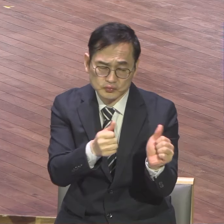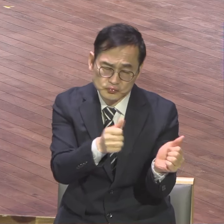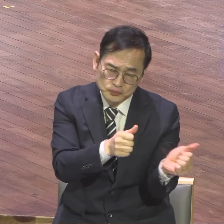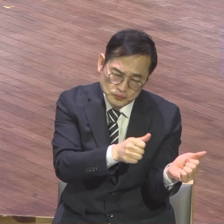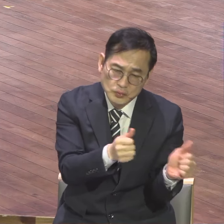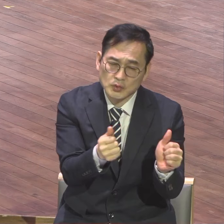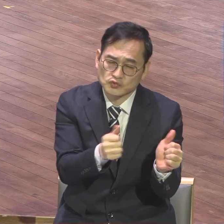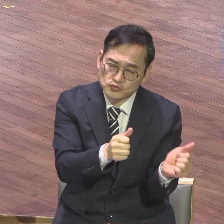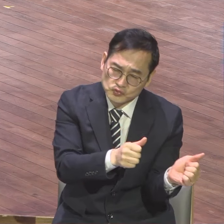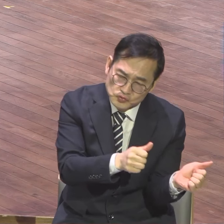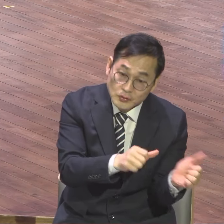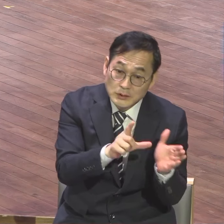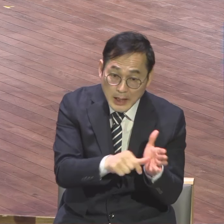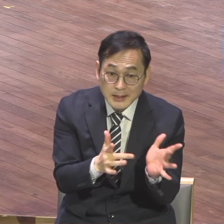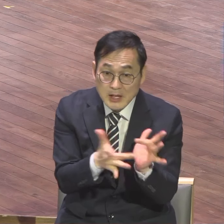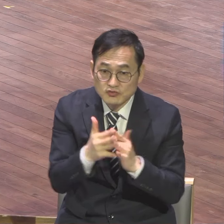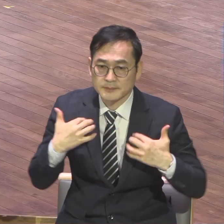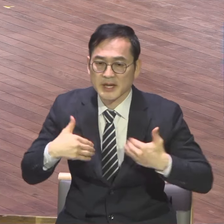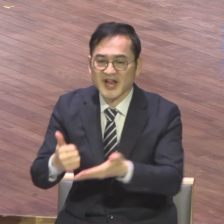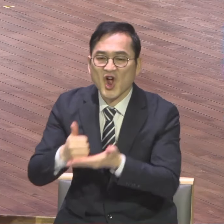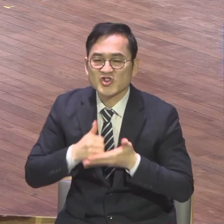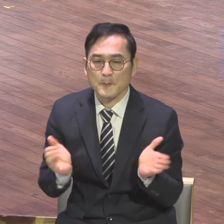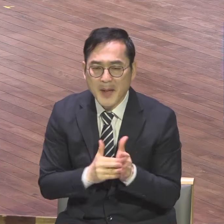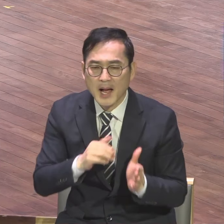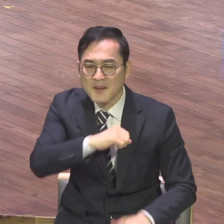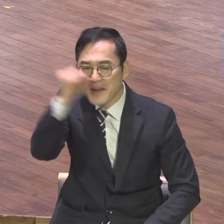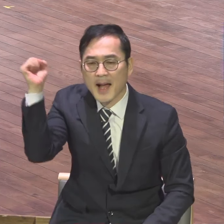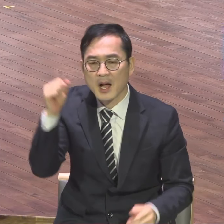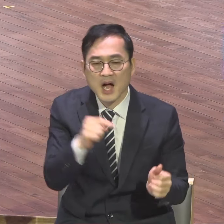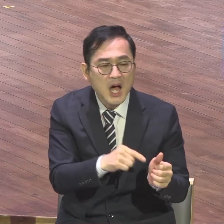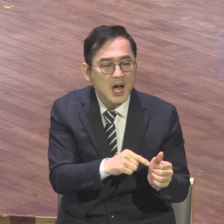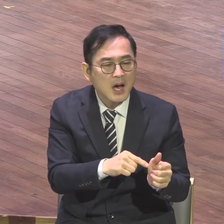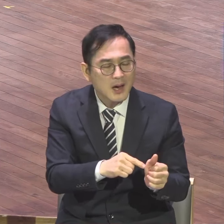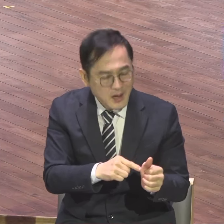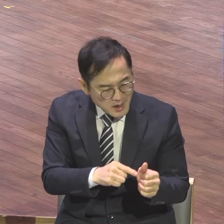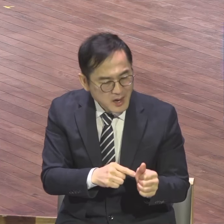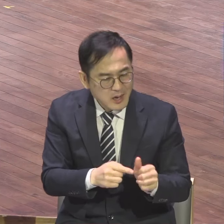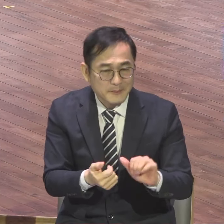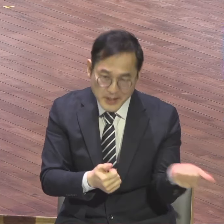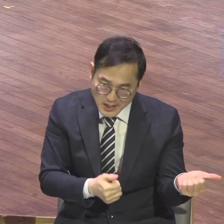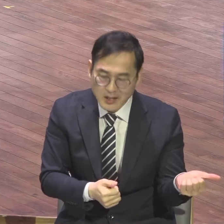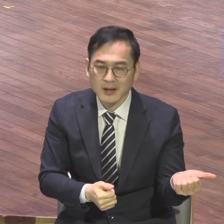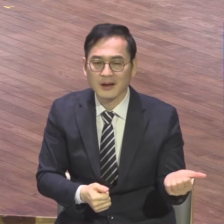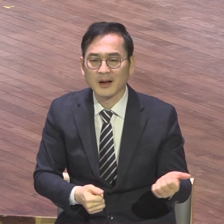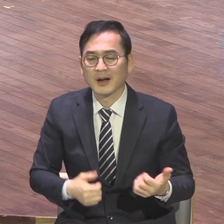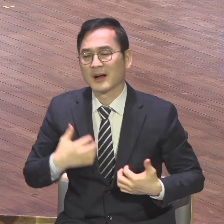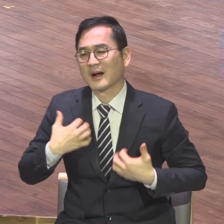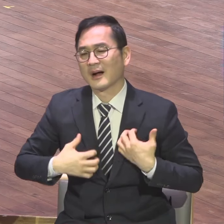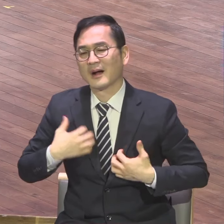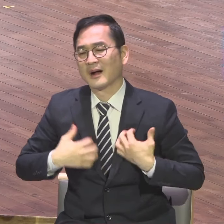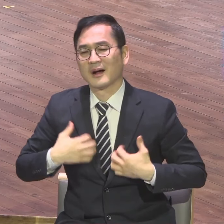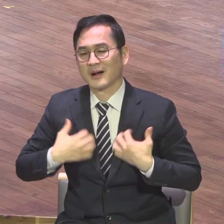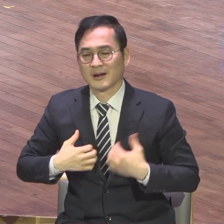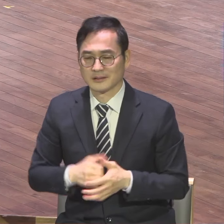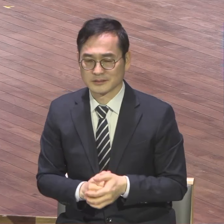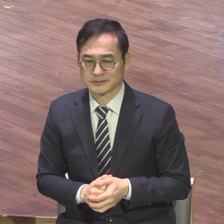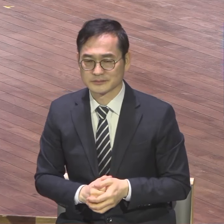믿어서 집사가 되어서 그렇게 청구 가셨는데 마음속에 곤륙전도가 얼마나 중요한가를